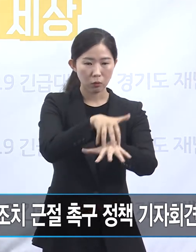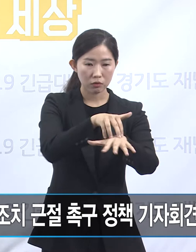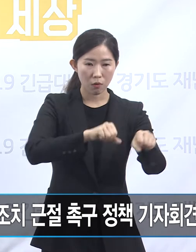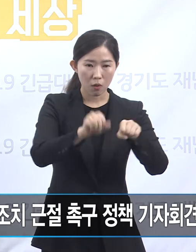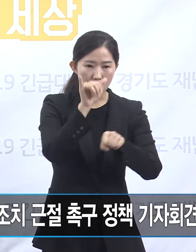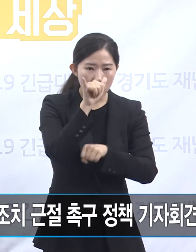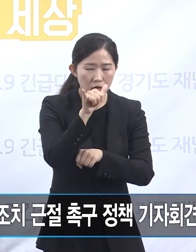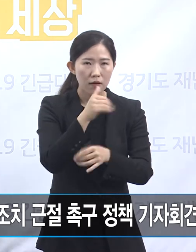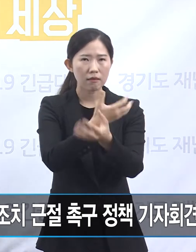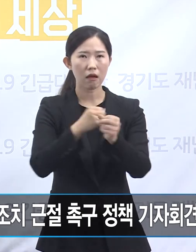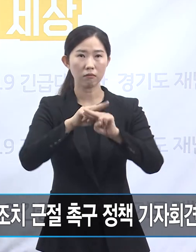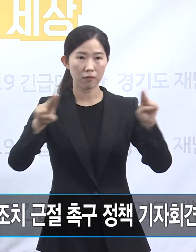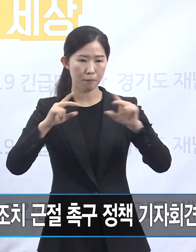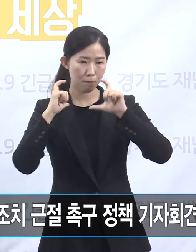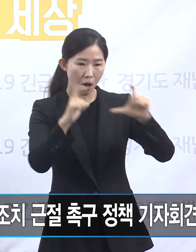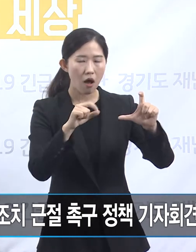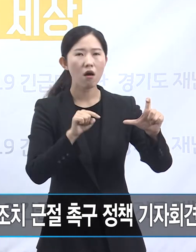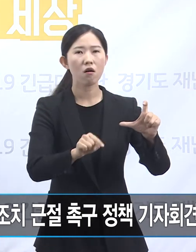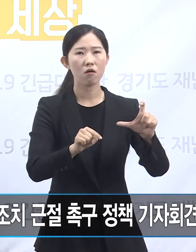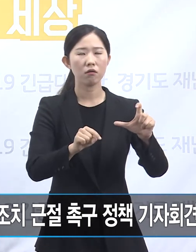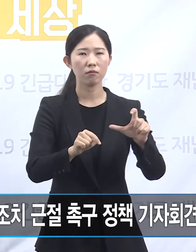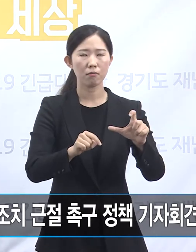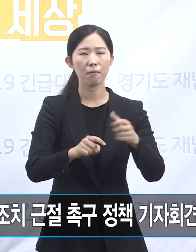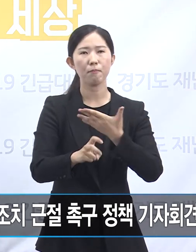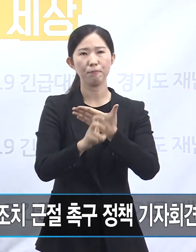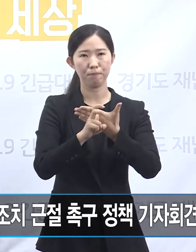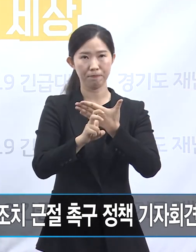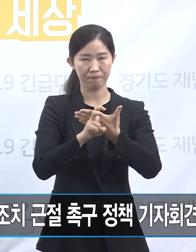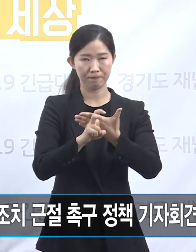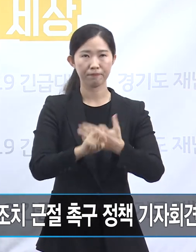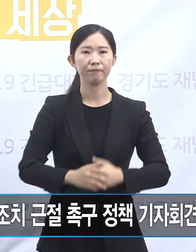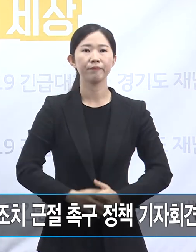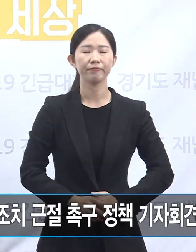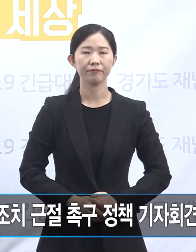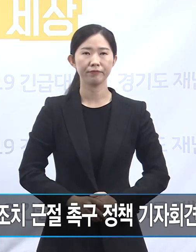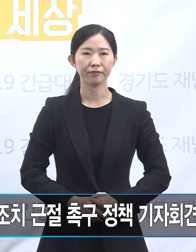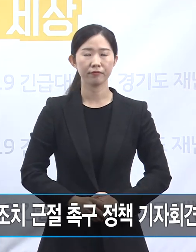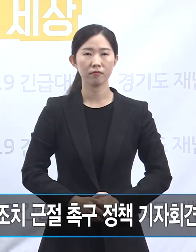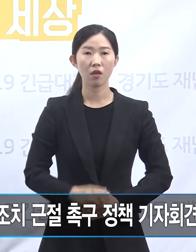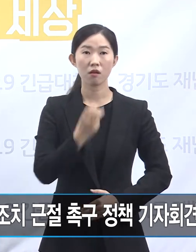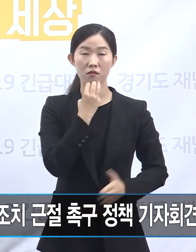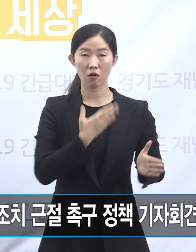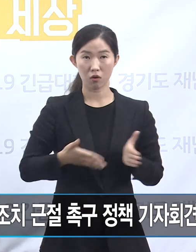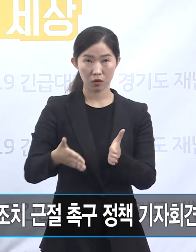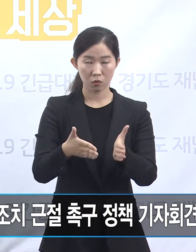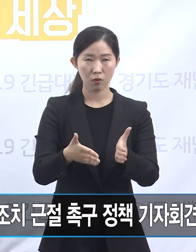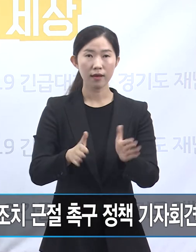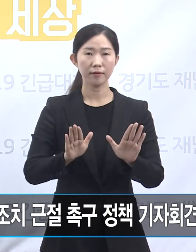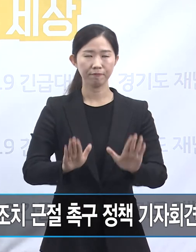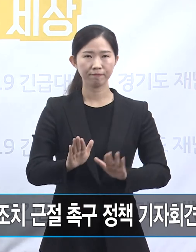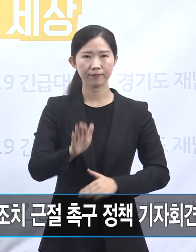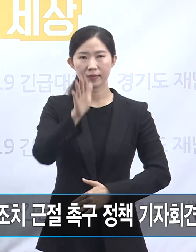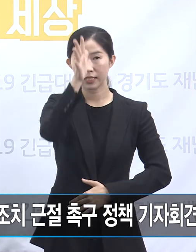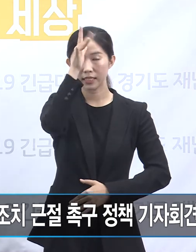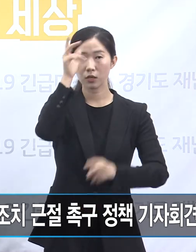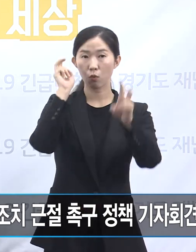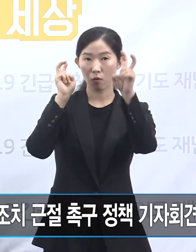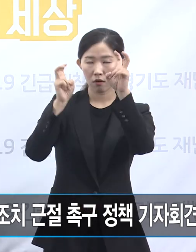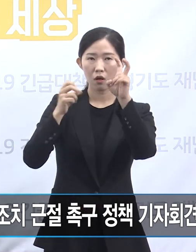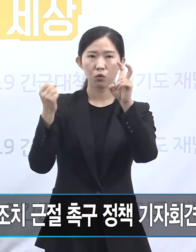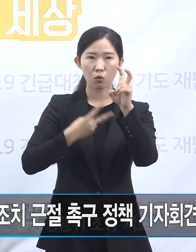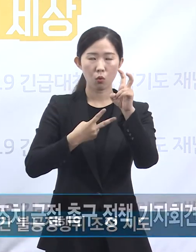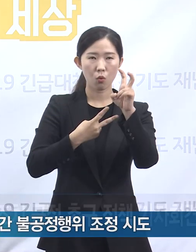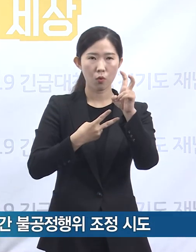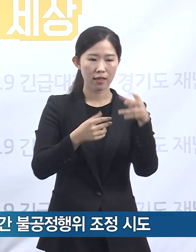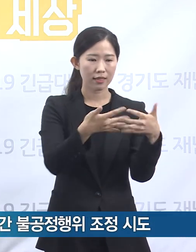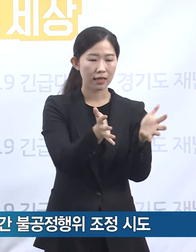명백히 가맹사업법을 위반한 불공정 행위입니다. 경기도가 B사와 가맹점주 단체 회장